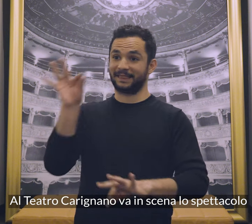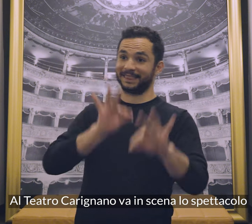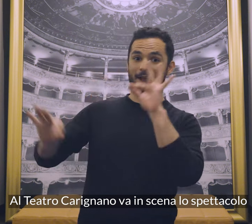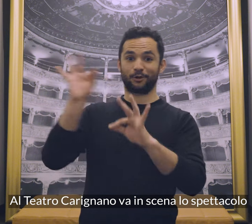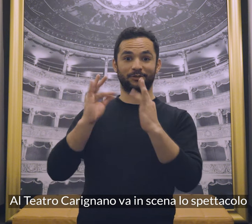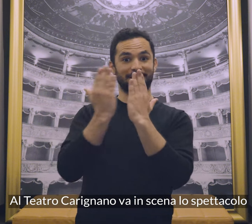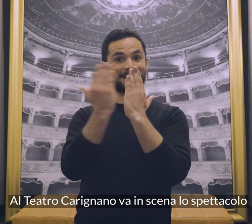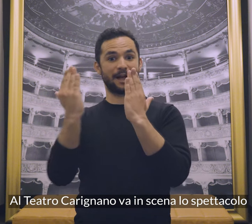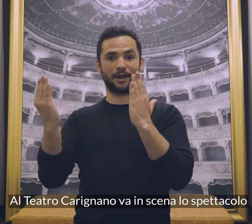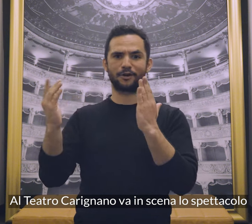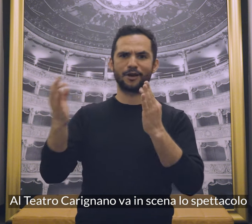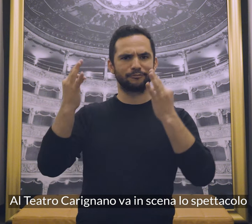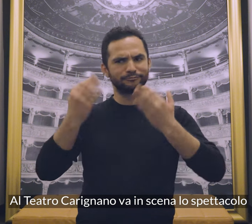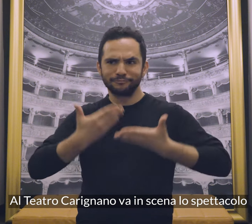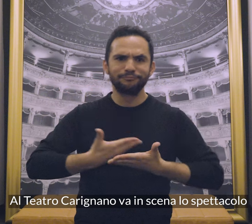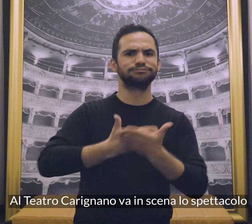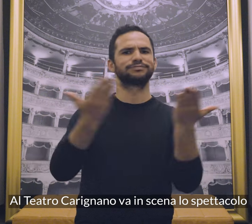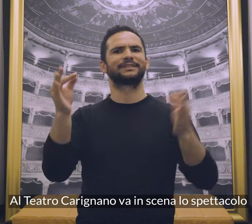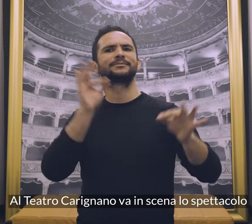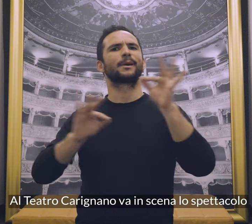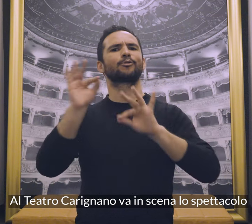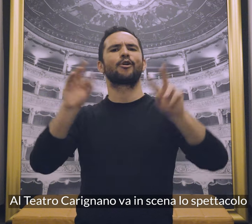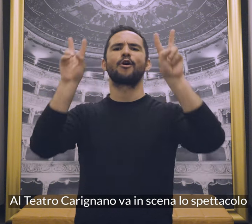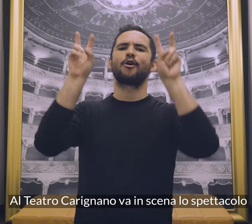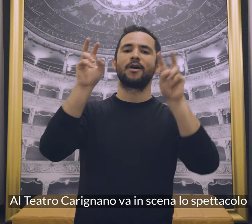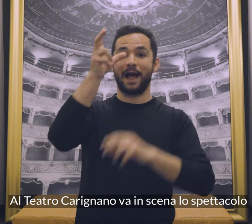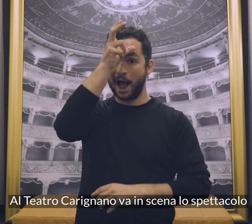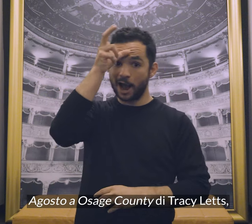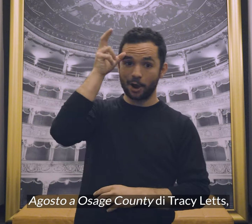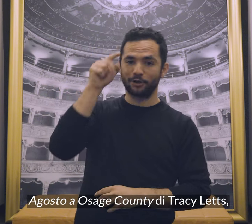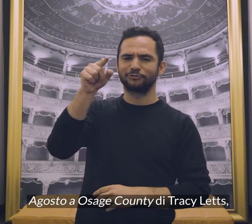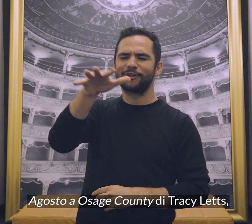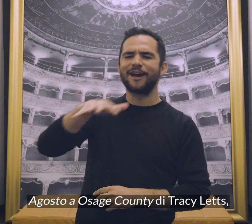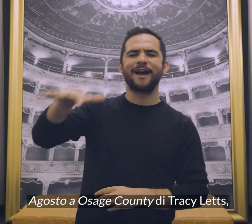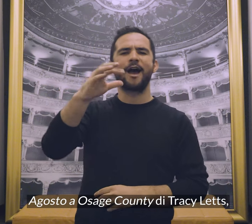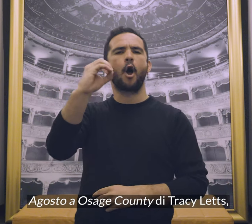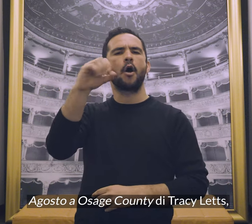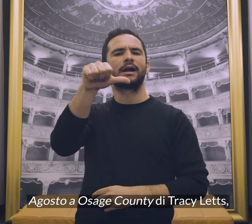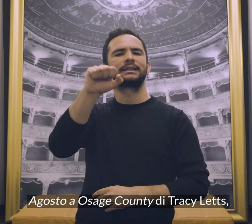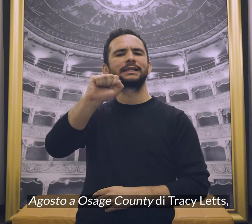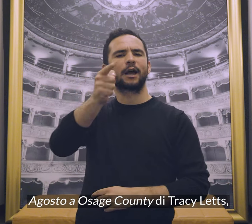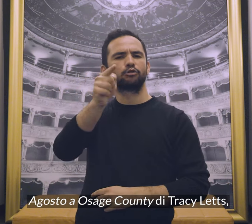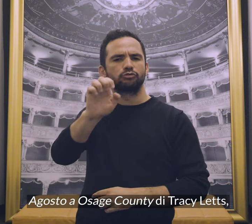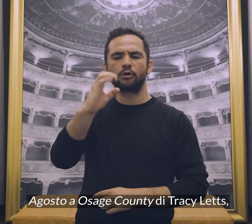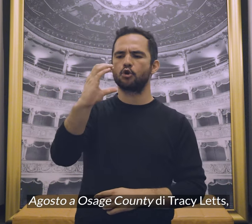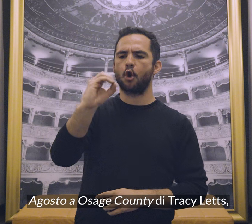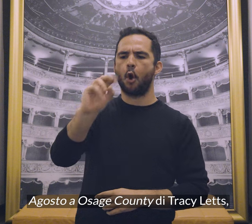Al Teatro Carignano va in scena lo spettacolo Agosto a Osage County, di Tracy